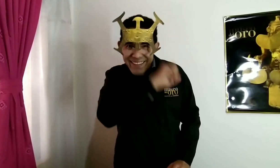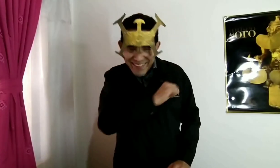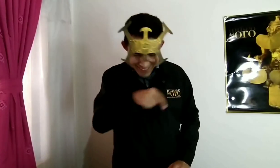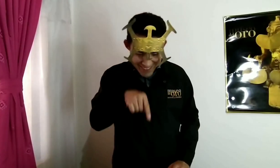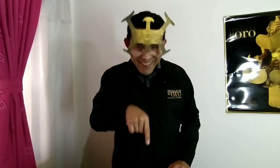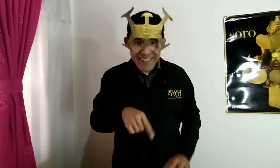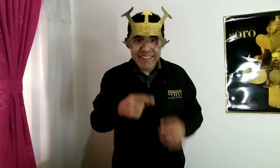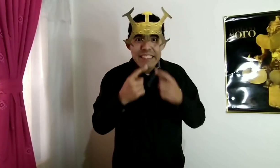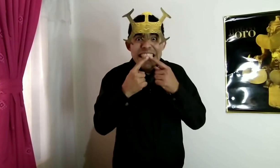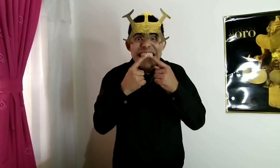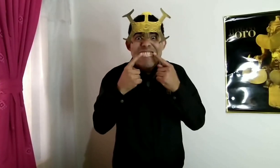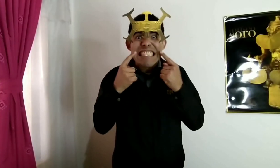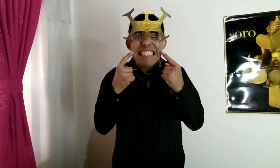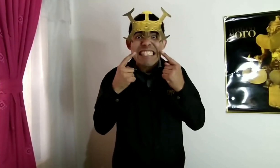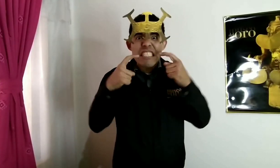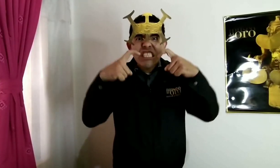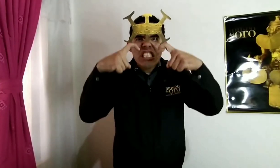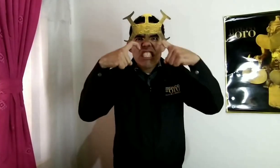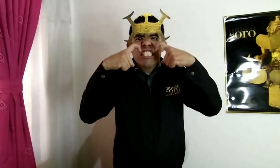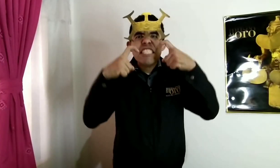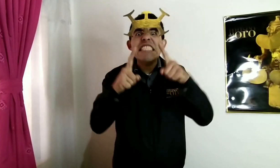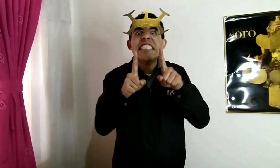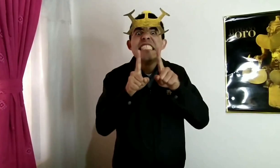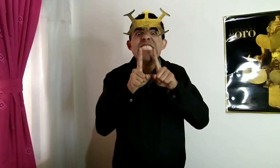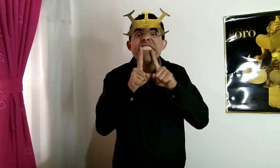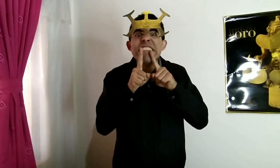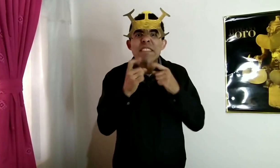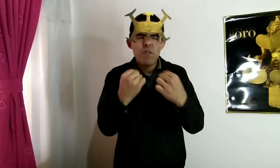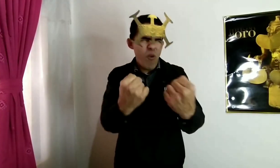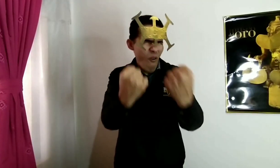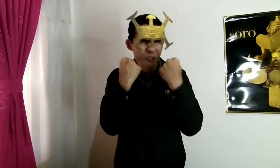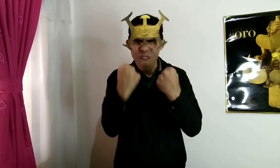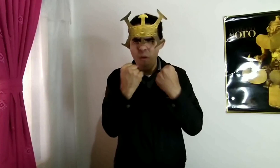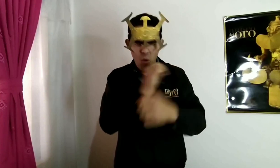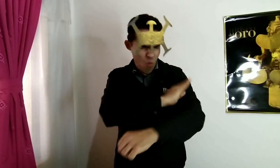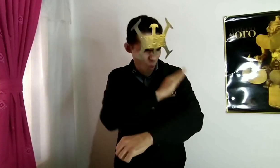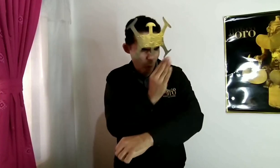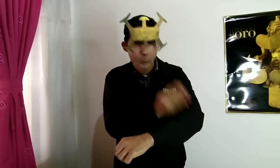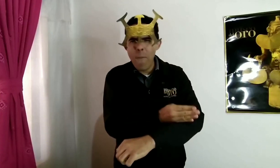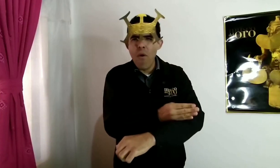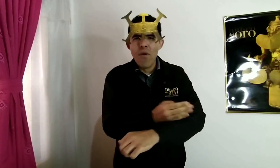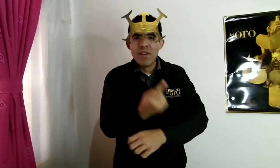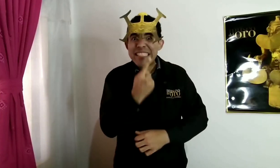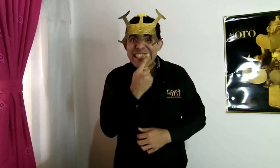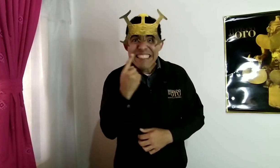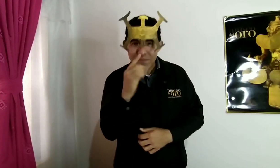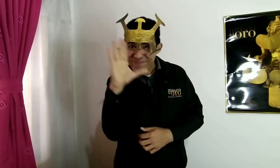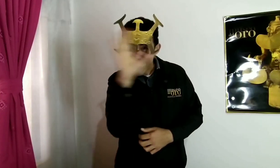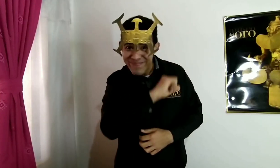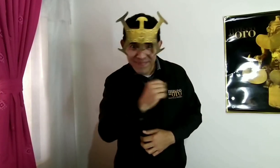¿Te fijaste bien en el dibujo? ¿Viste esos dientes y colmillos poderosos?